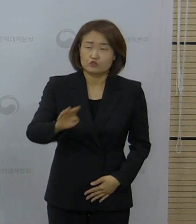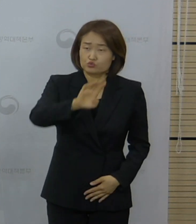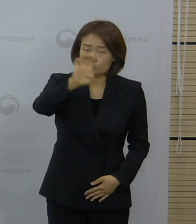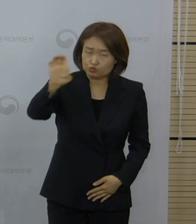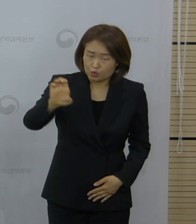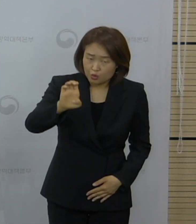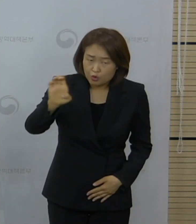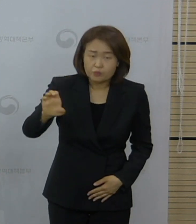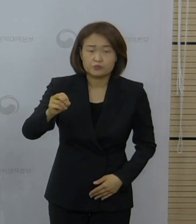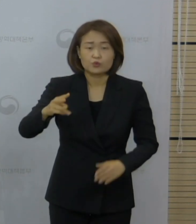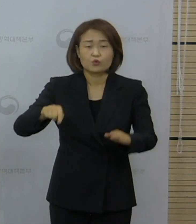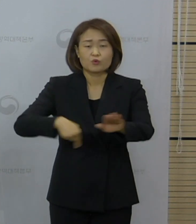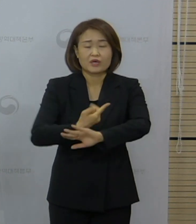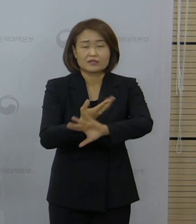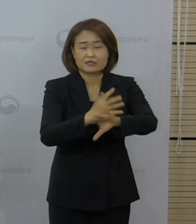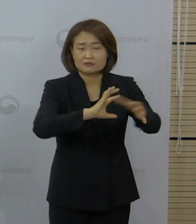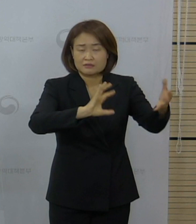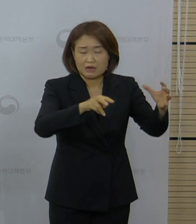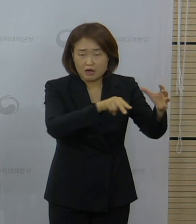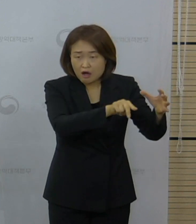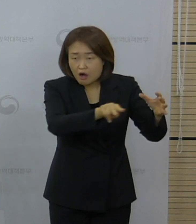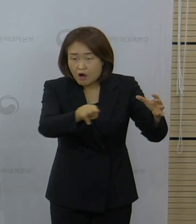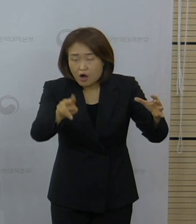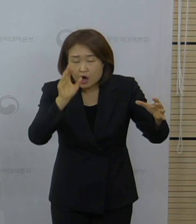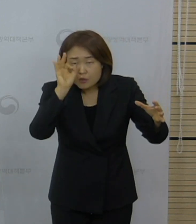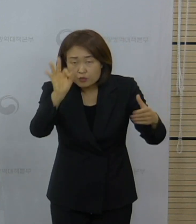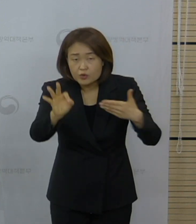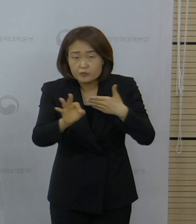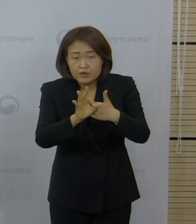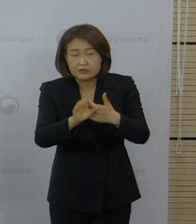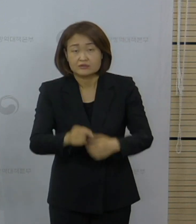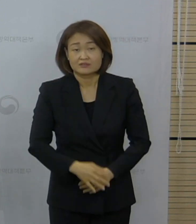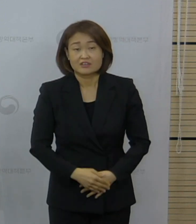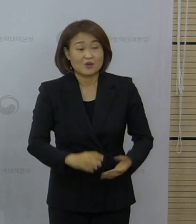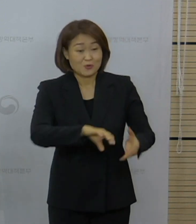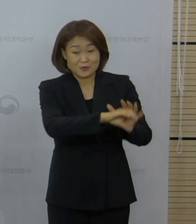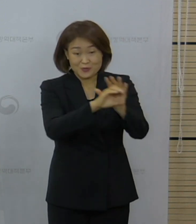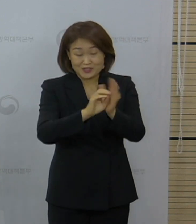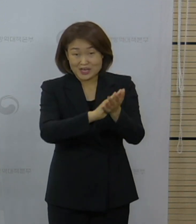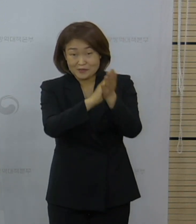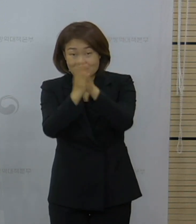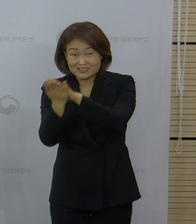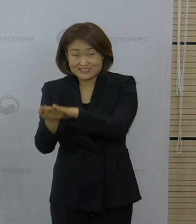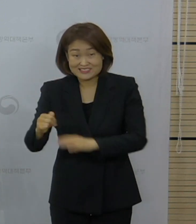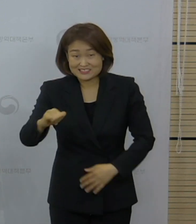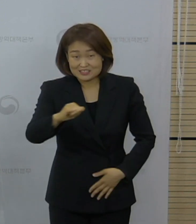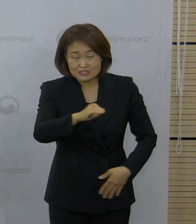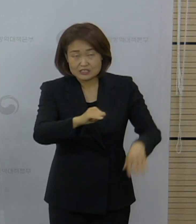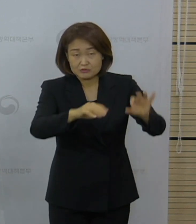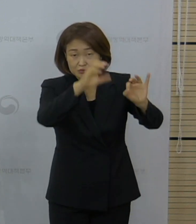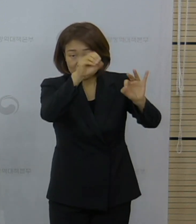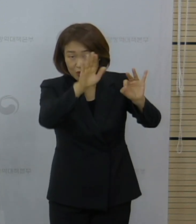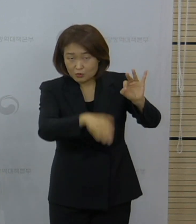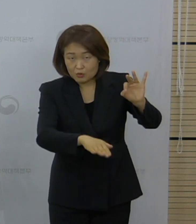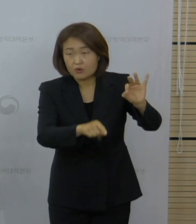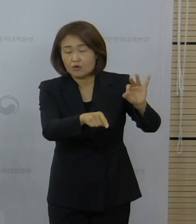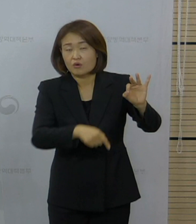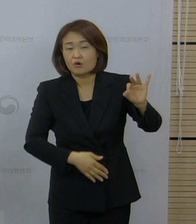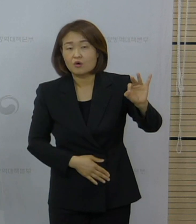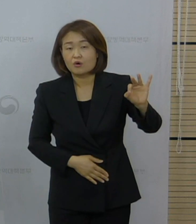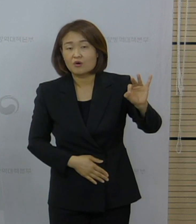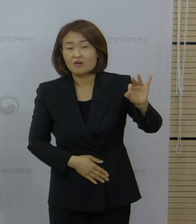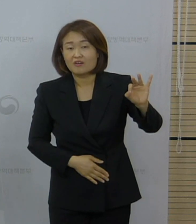다른 국가에서 변이 발생률이 최초의 낮은 단계 즉 10% 미만에서 50% 이상의 우세종으로